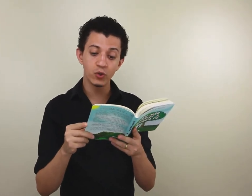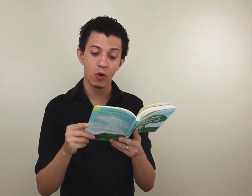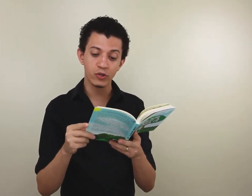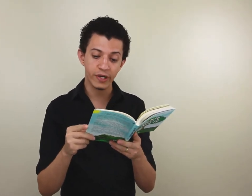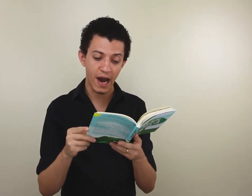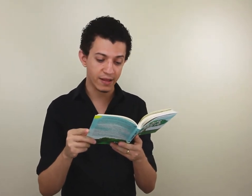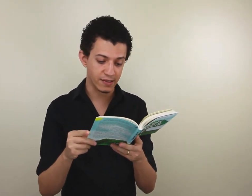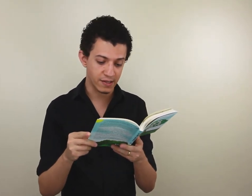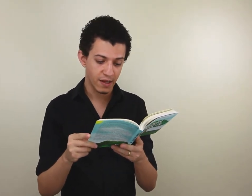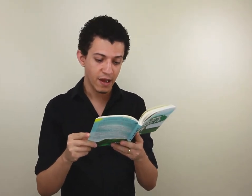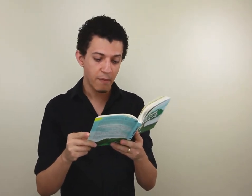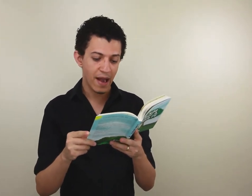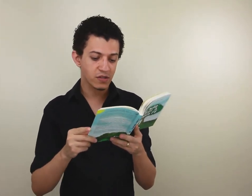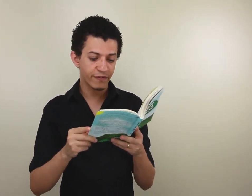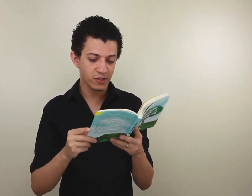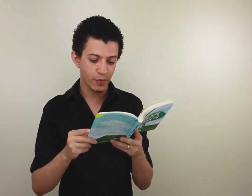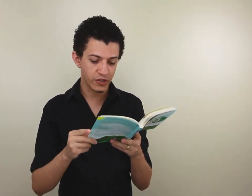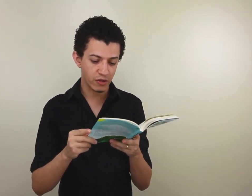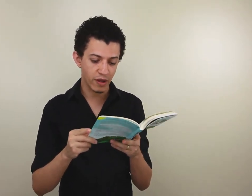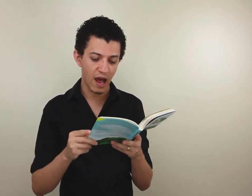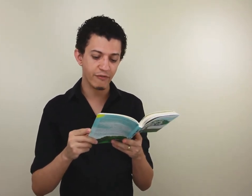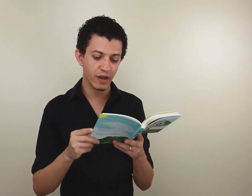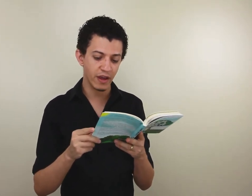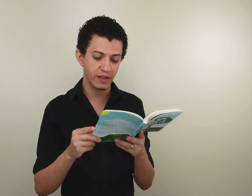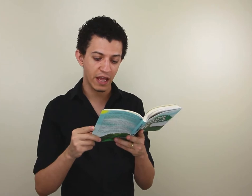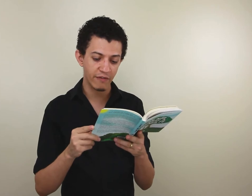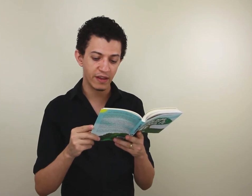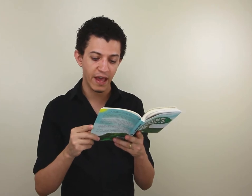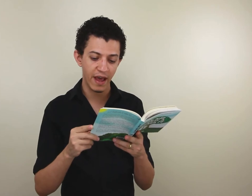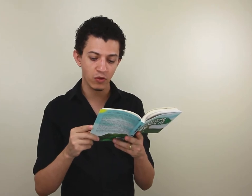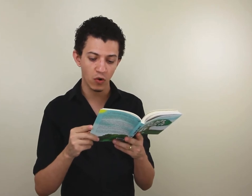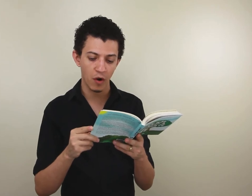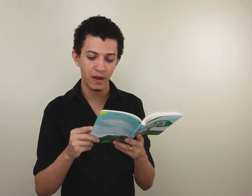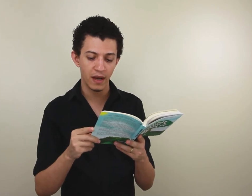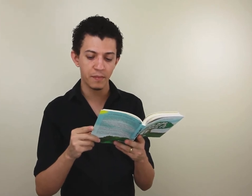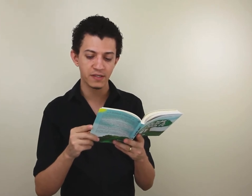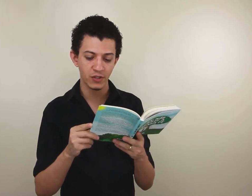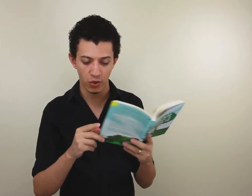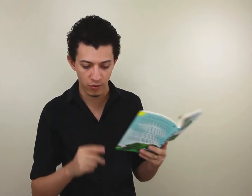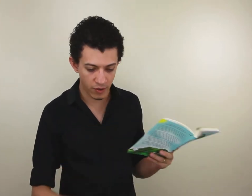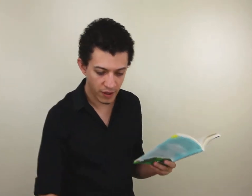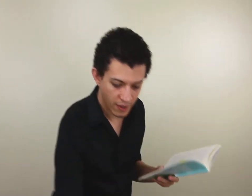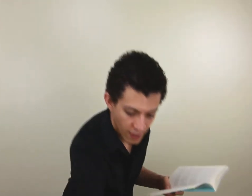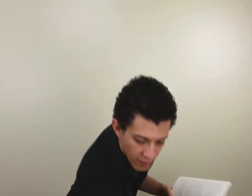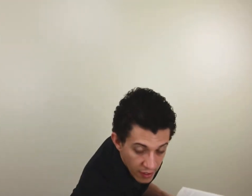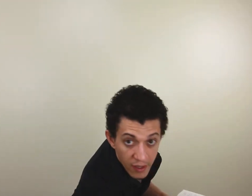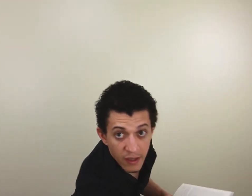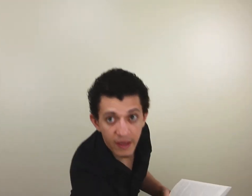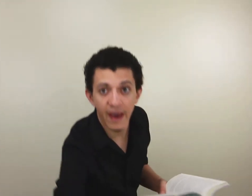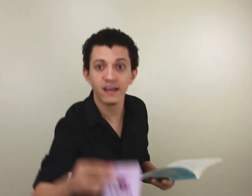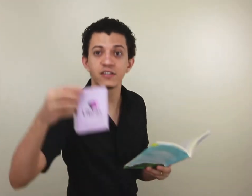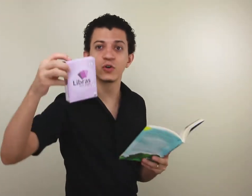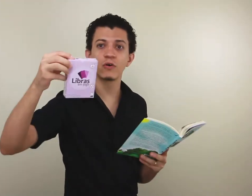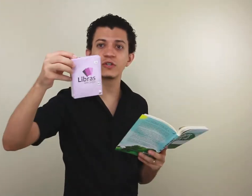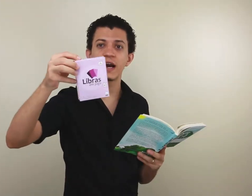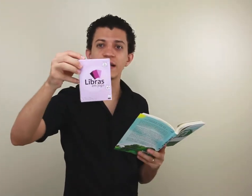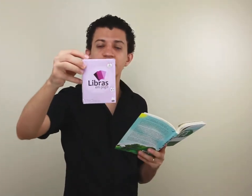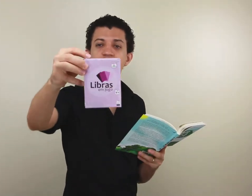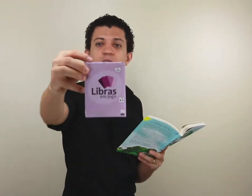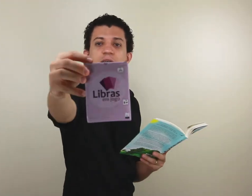um jogo de cartas. Madison fez o projeto gráfico e teve a ideia do nome Libras em Jogo, que é esse jogo de cartas aqui, olha.